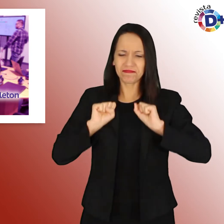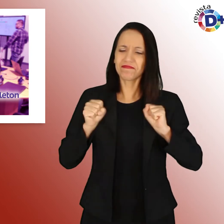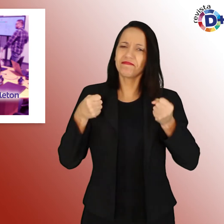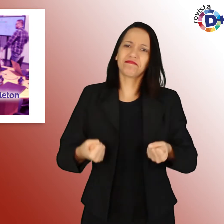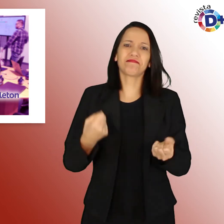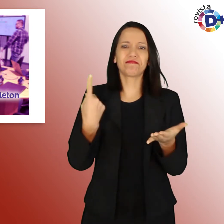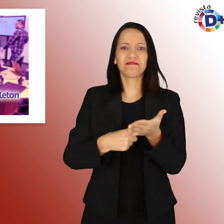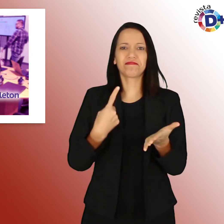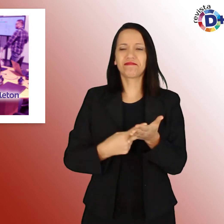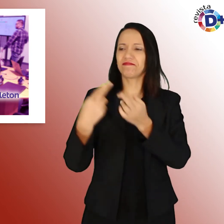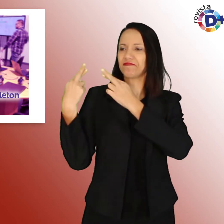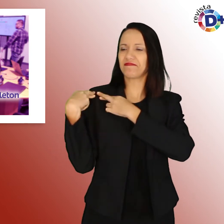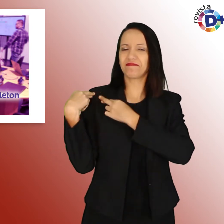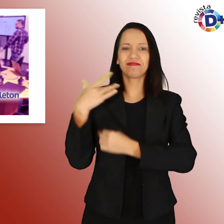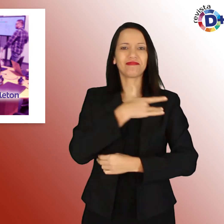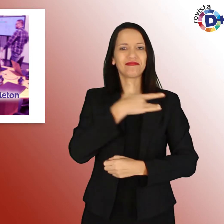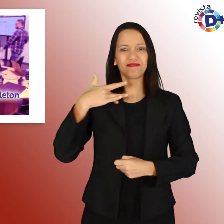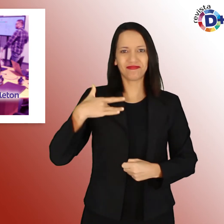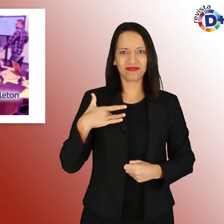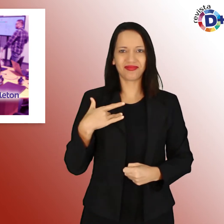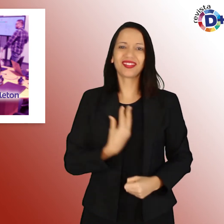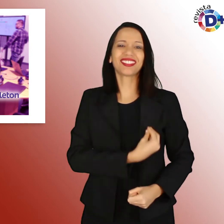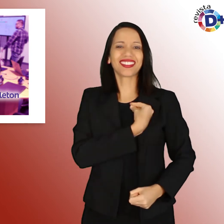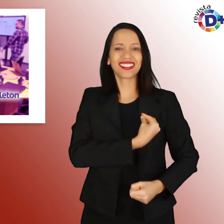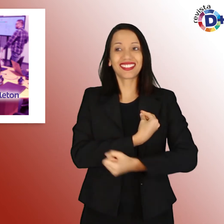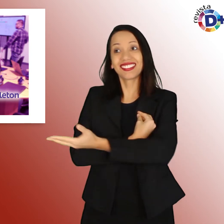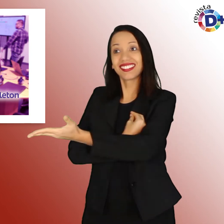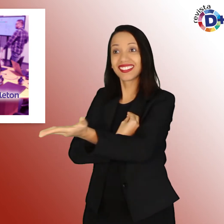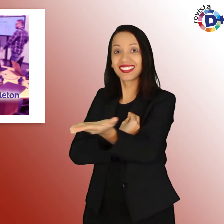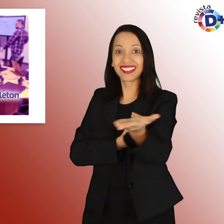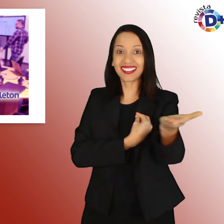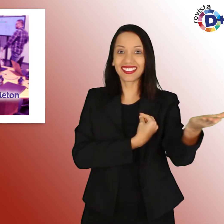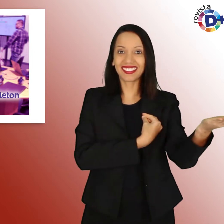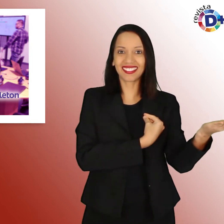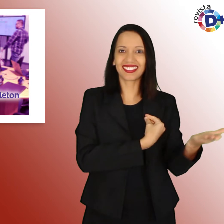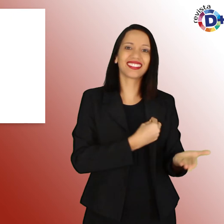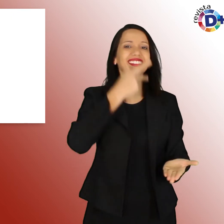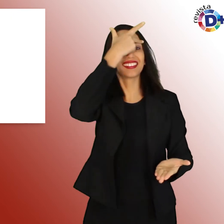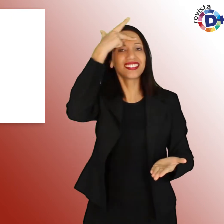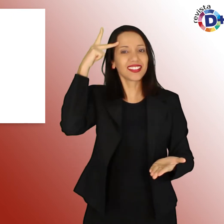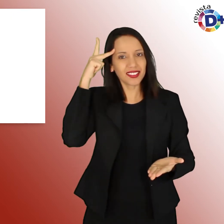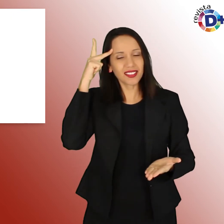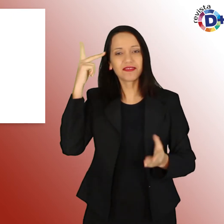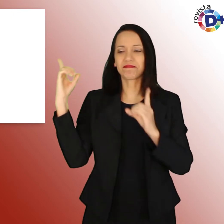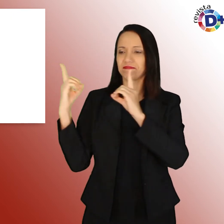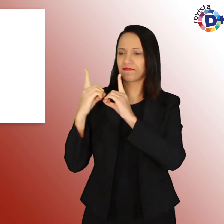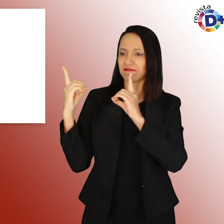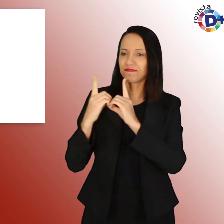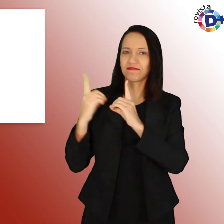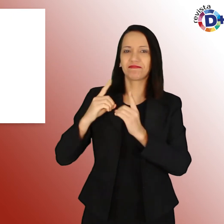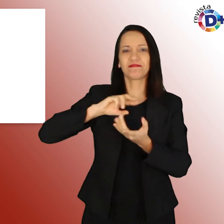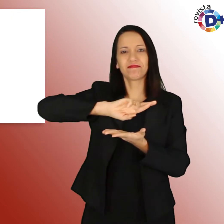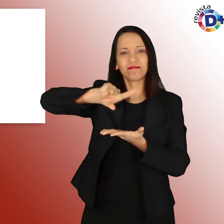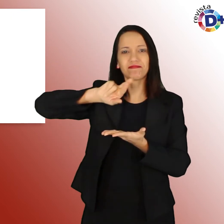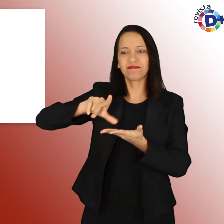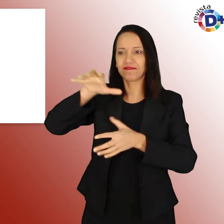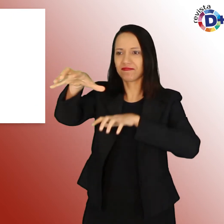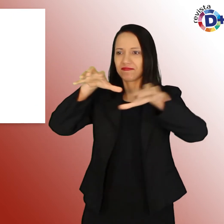saúde e a vida dos milhares de pacientes das diversas unidades da AACD pelo